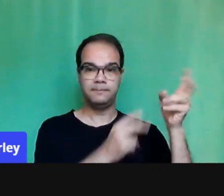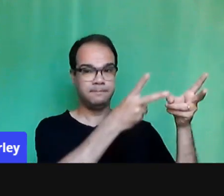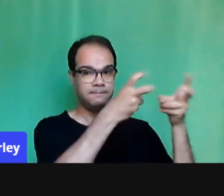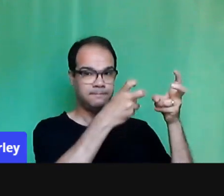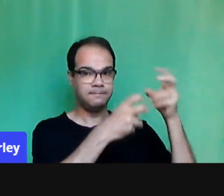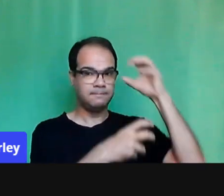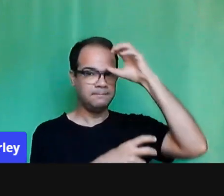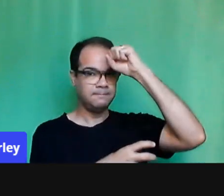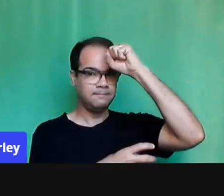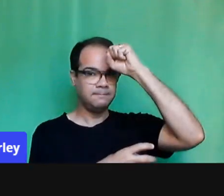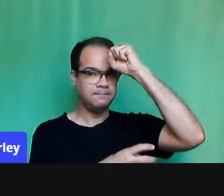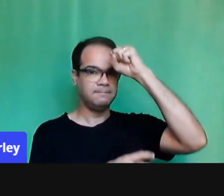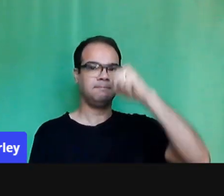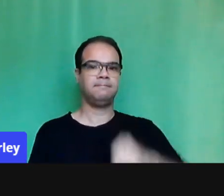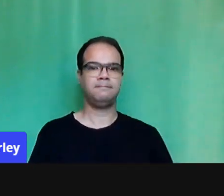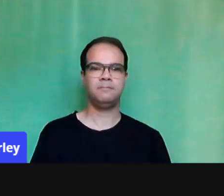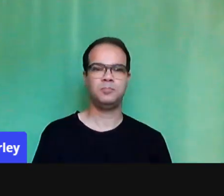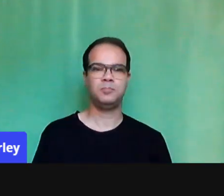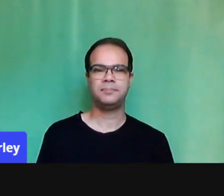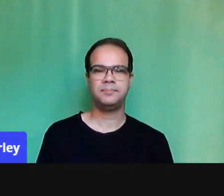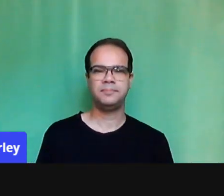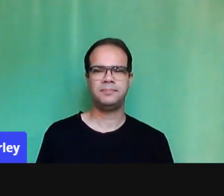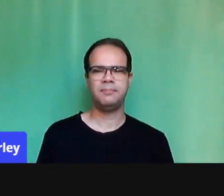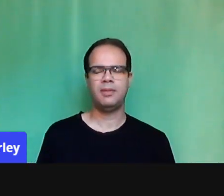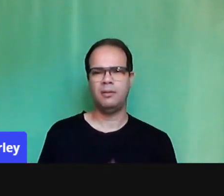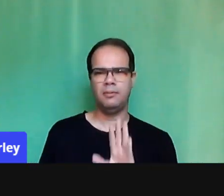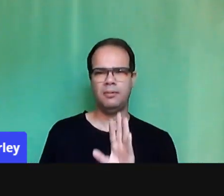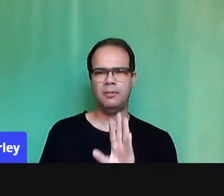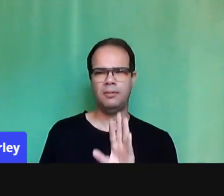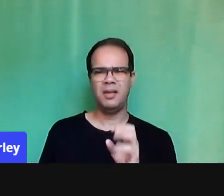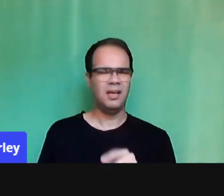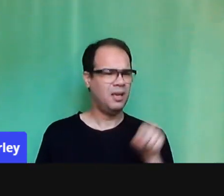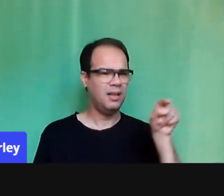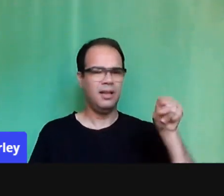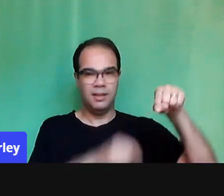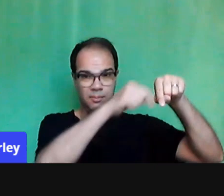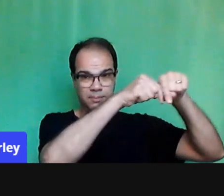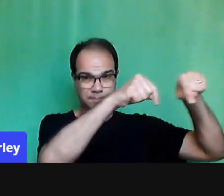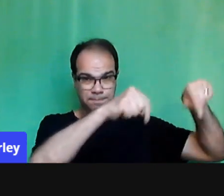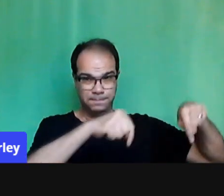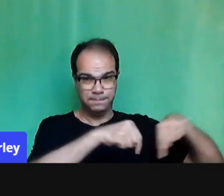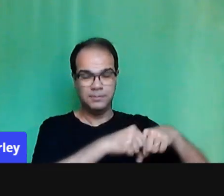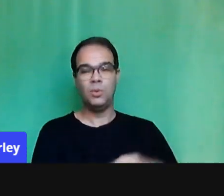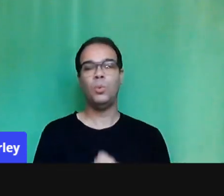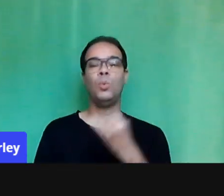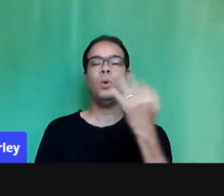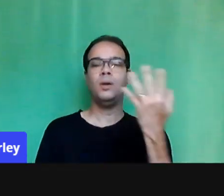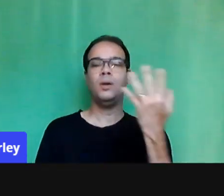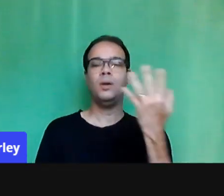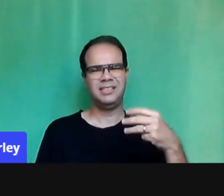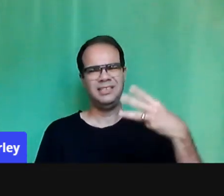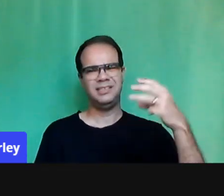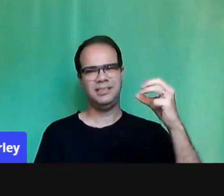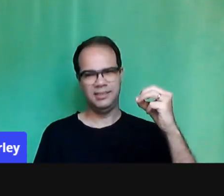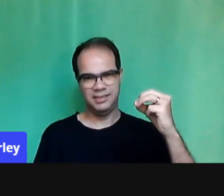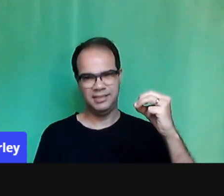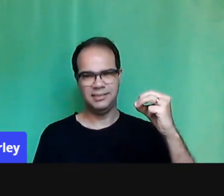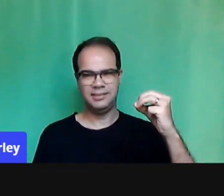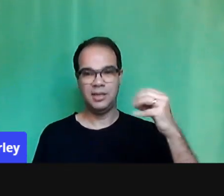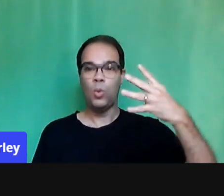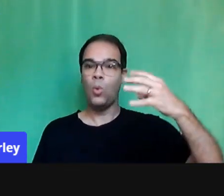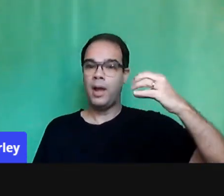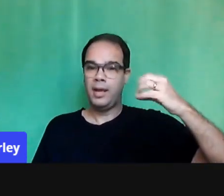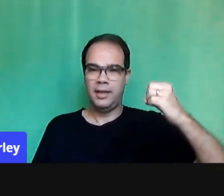imagina um aluno, né? No espaço da sala de aula, nós sabemos que nós temos 30, 40 alunos, né? Ocupando esse mesmo